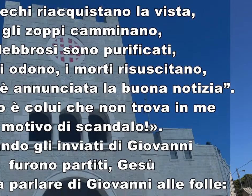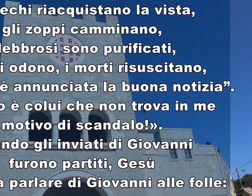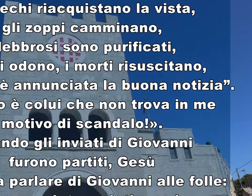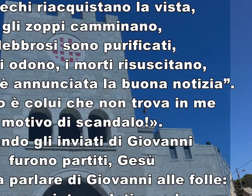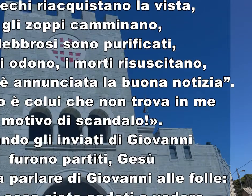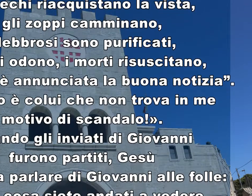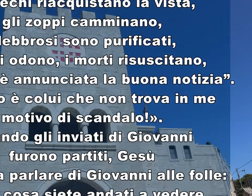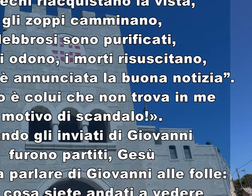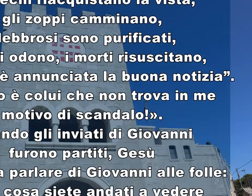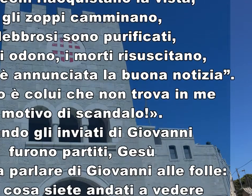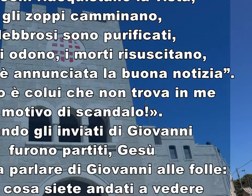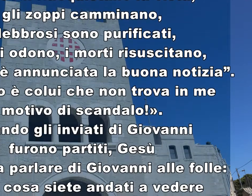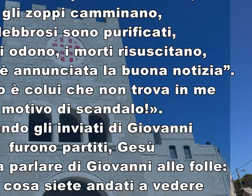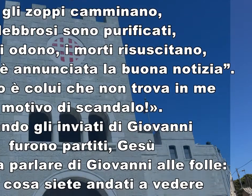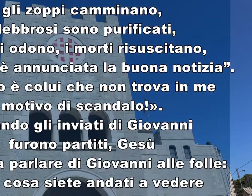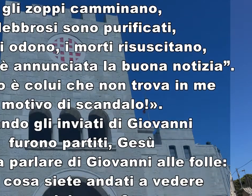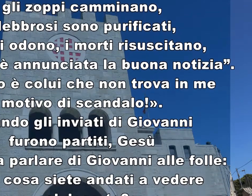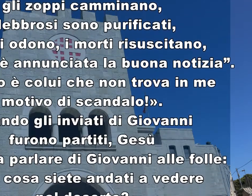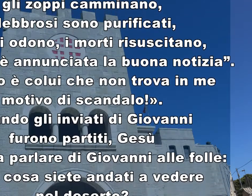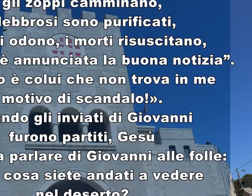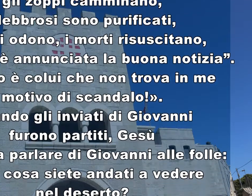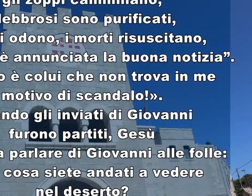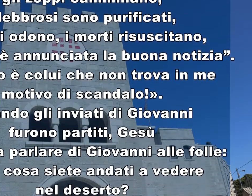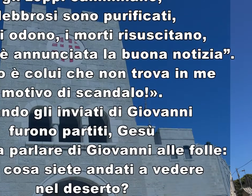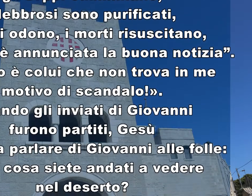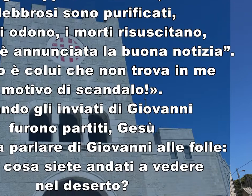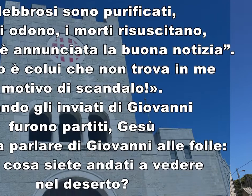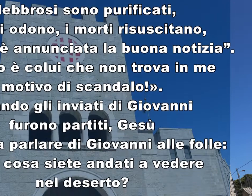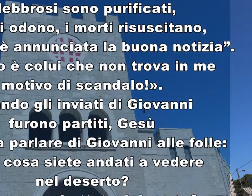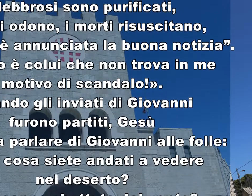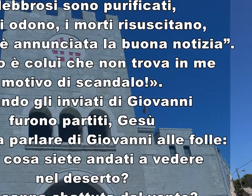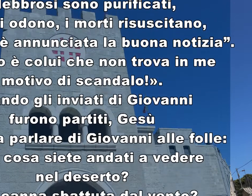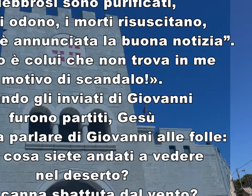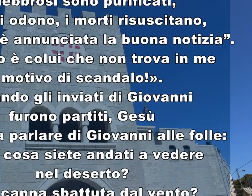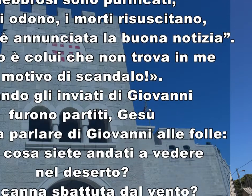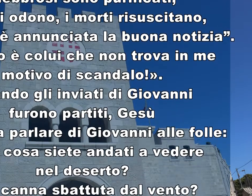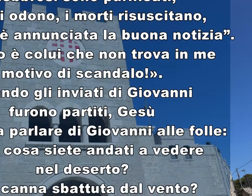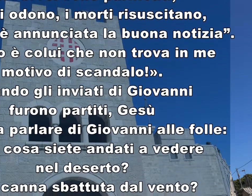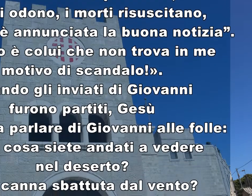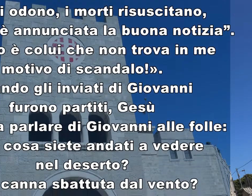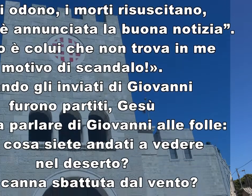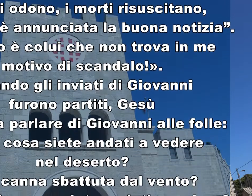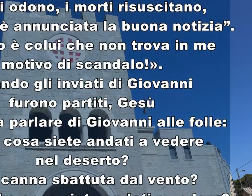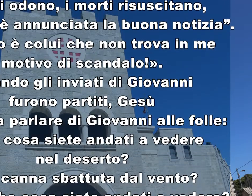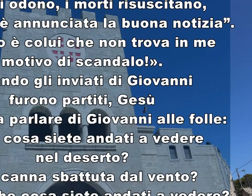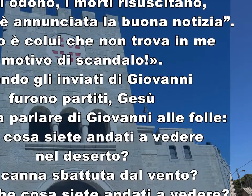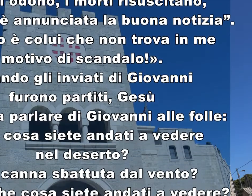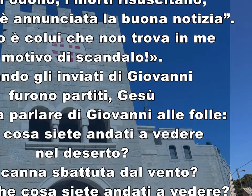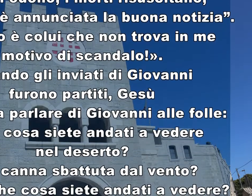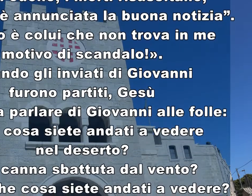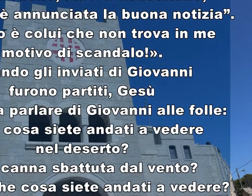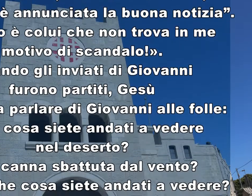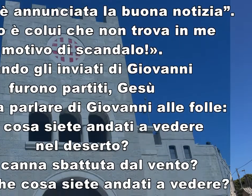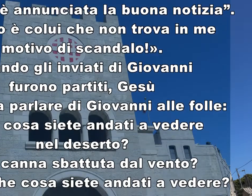scandalo Quando gli inviati di Giovanni furono partiti Gesù si mise a parlare di Giovanni alle folle